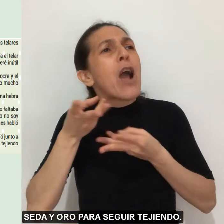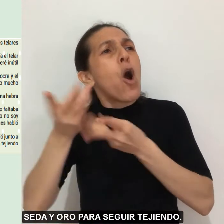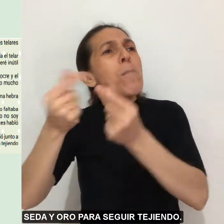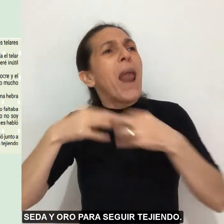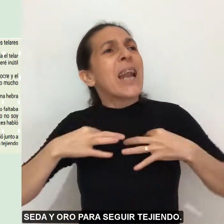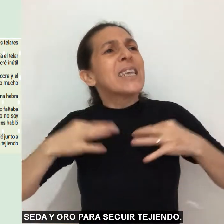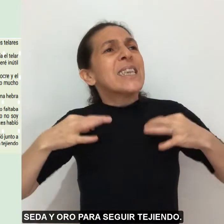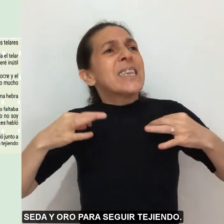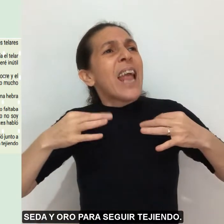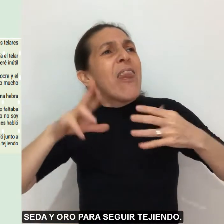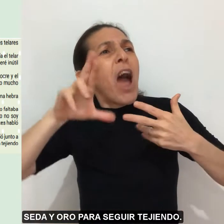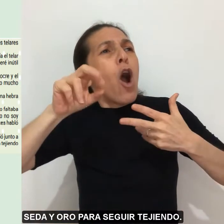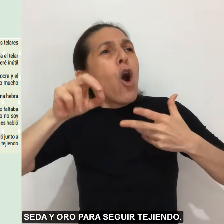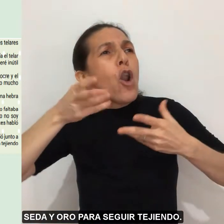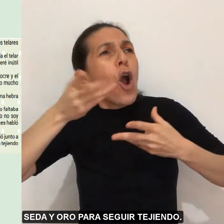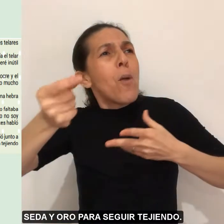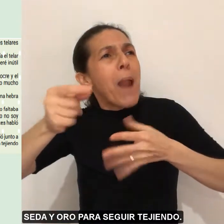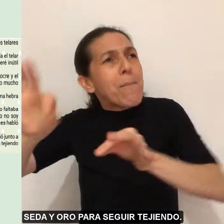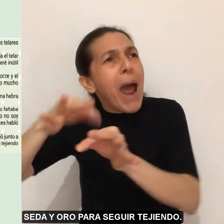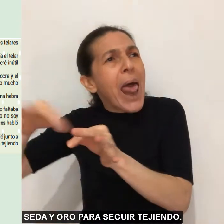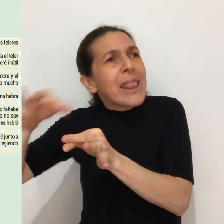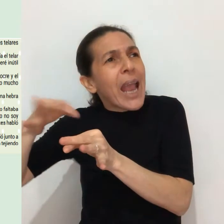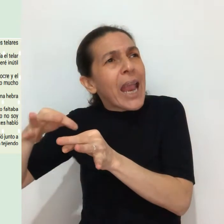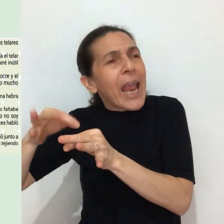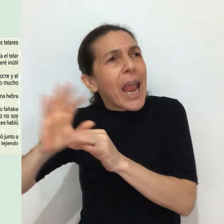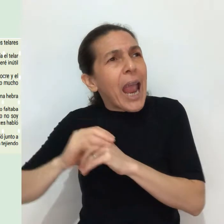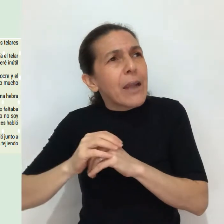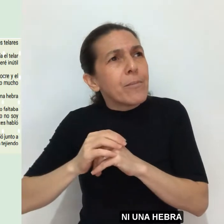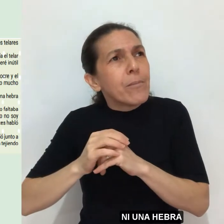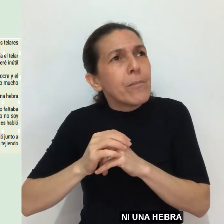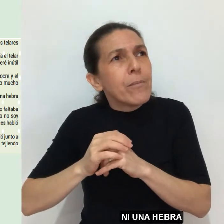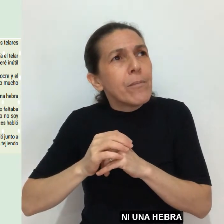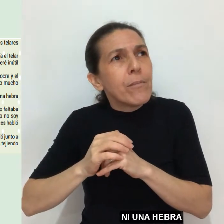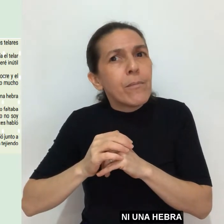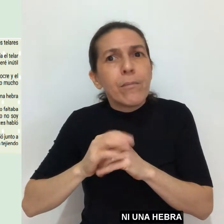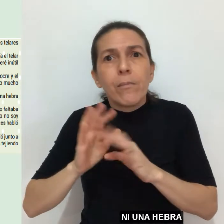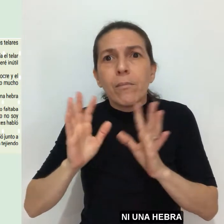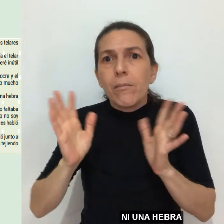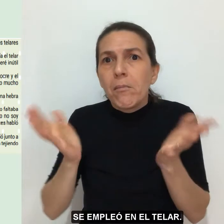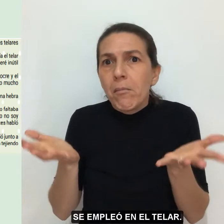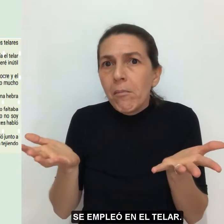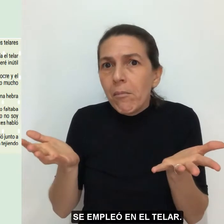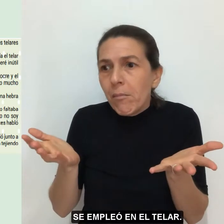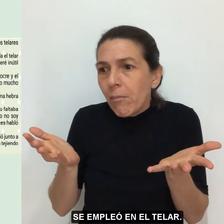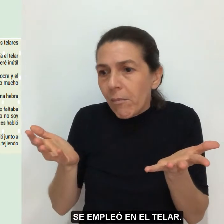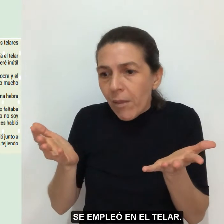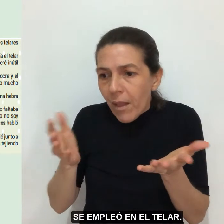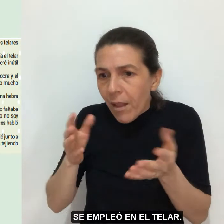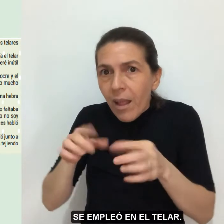oro para seguir tejiendo. Ni una hebra se empleó en el telar.